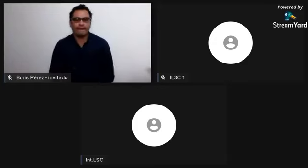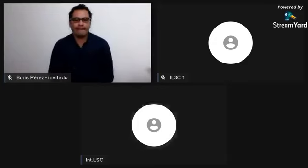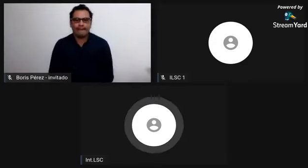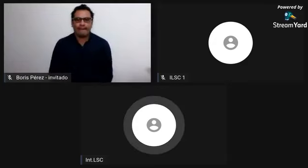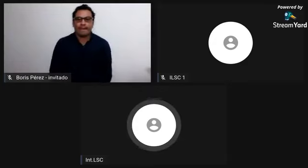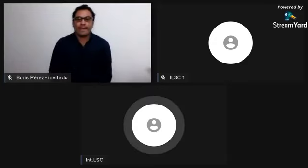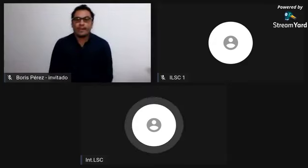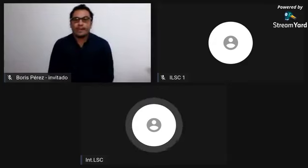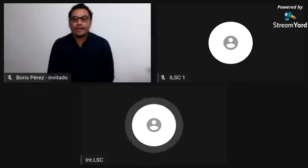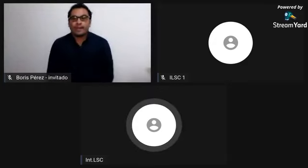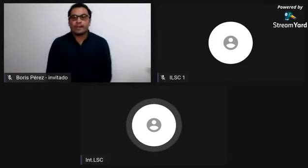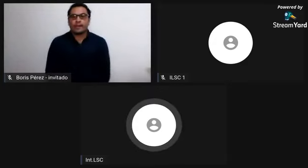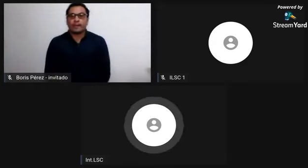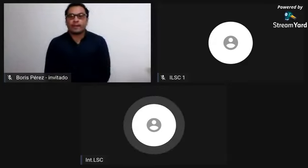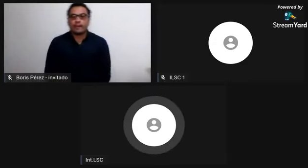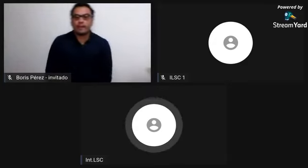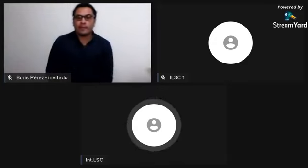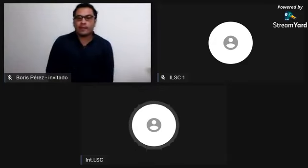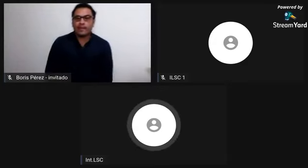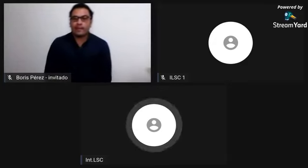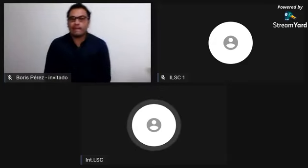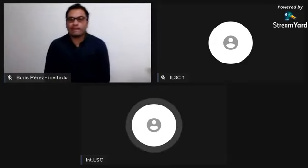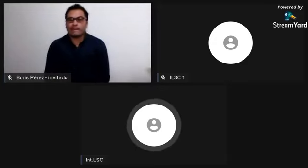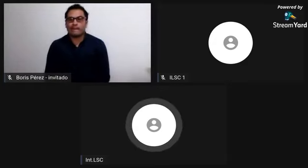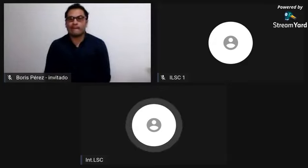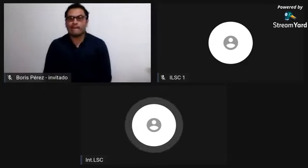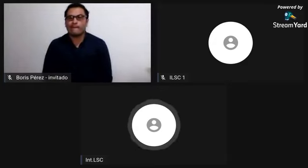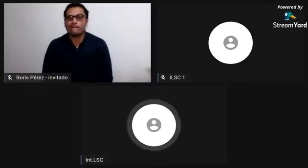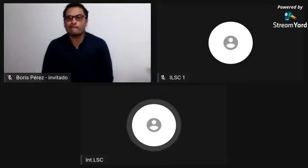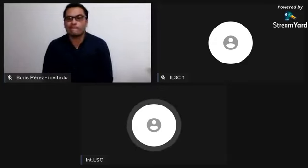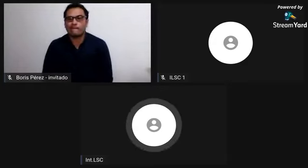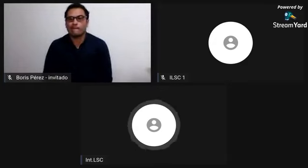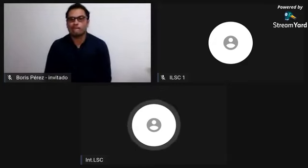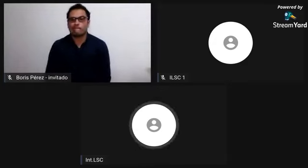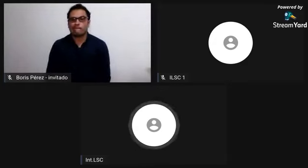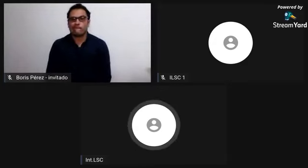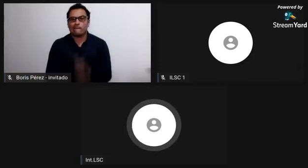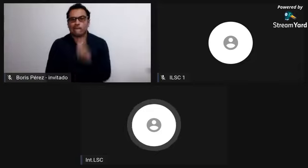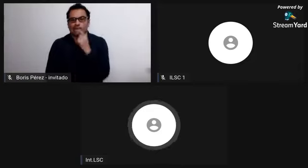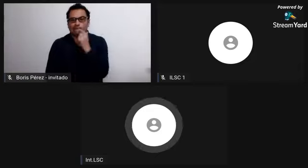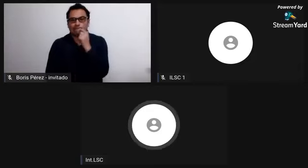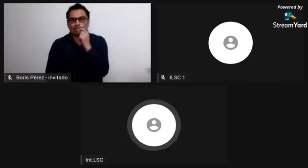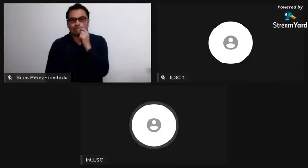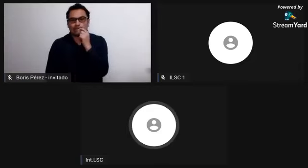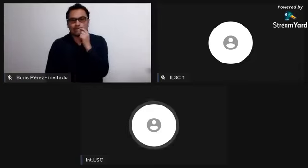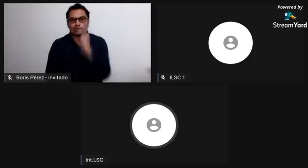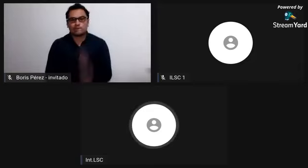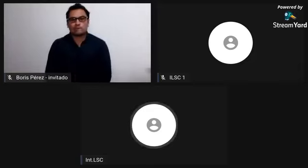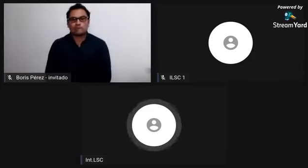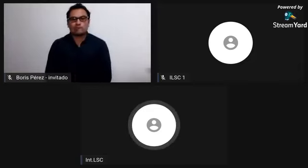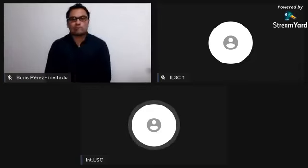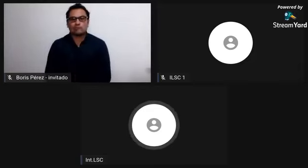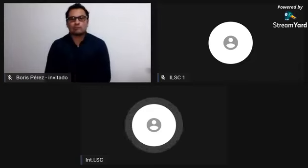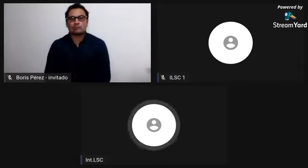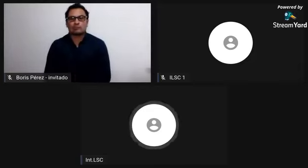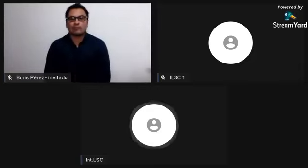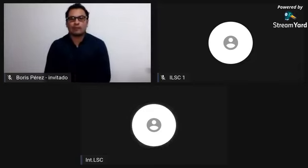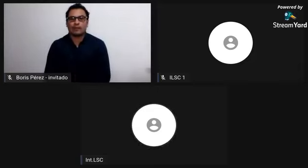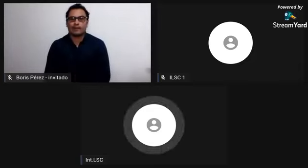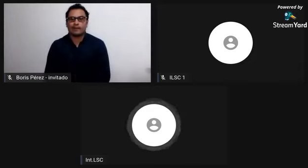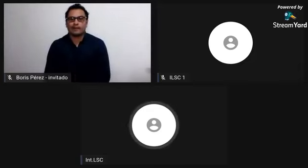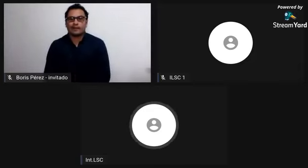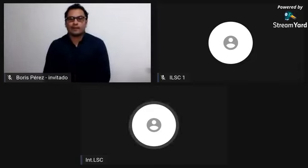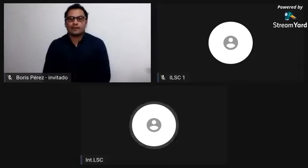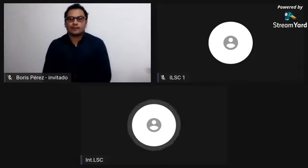Y, pues también eso lo podríamos tratar en otra tertulia, donde podamos abordar otros espacios de tiempo